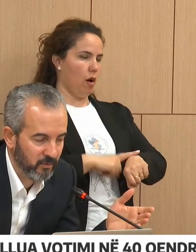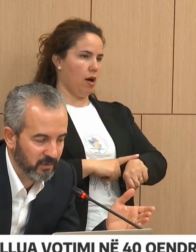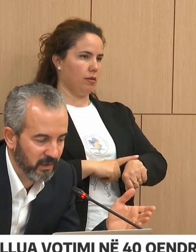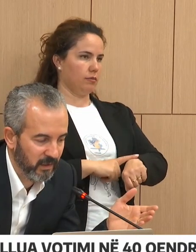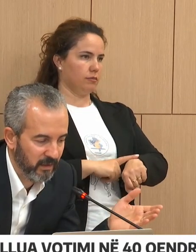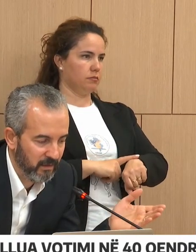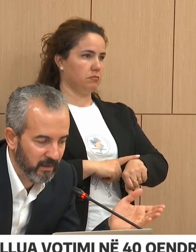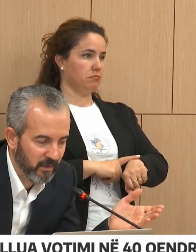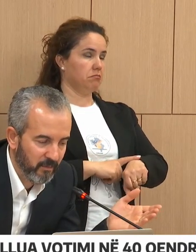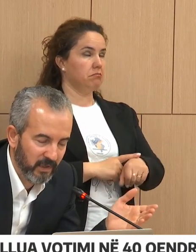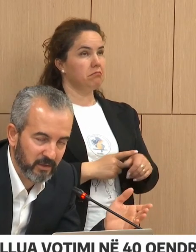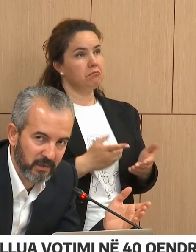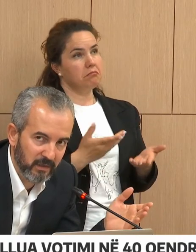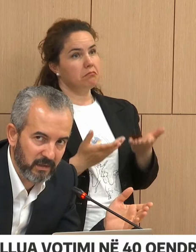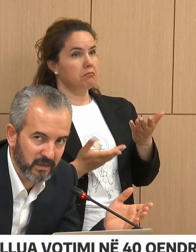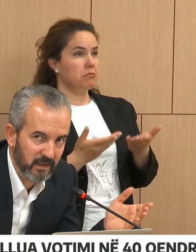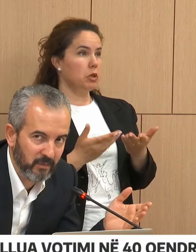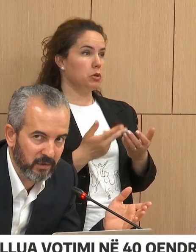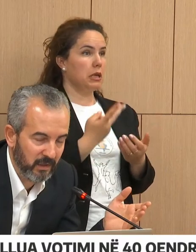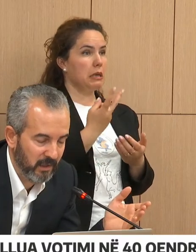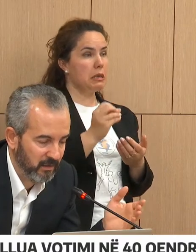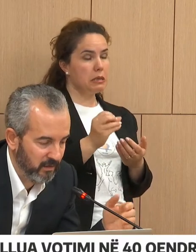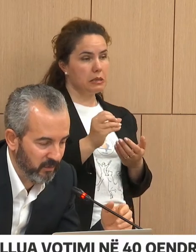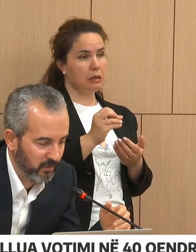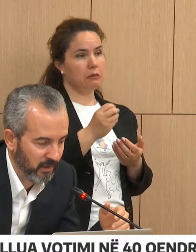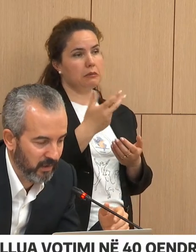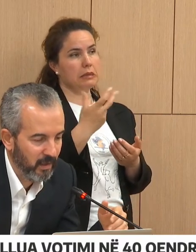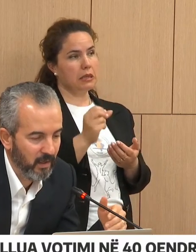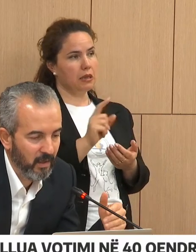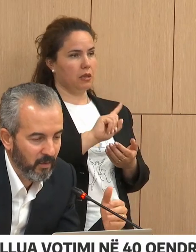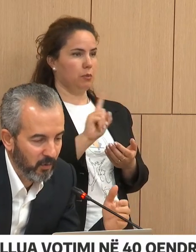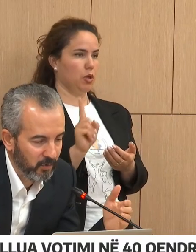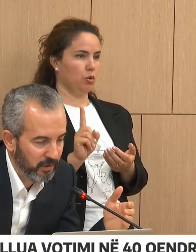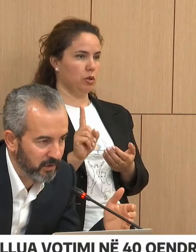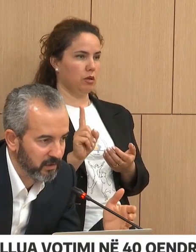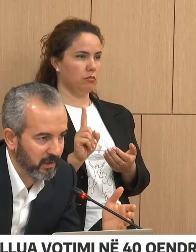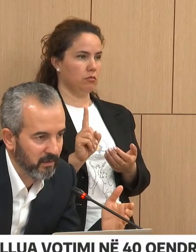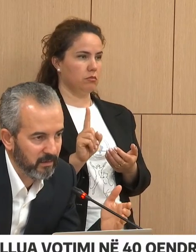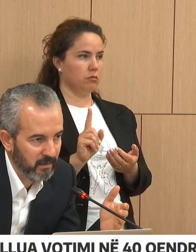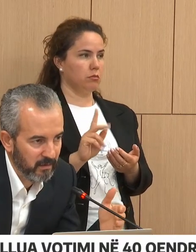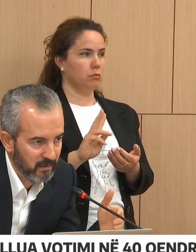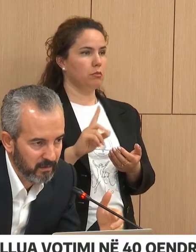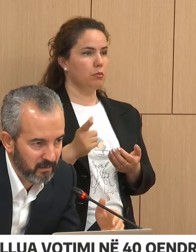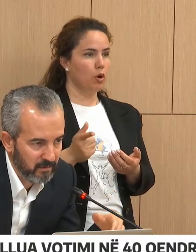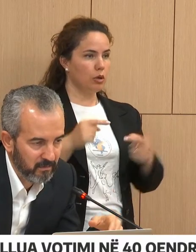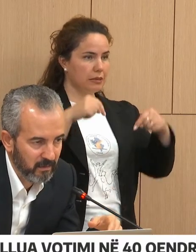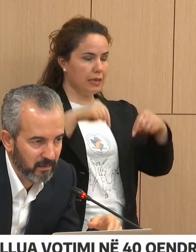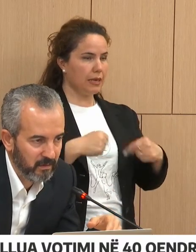jo më shumë se 15-20-20-30 minuta. Por duke qënë se